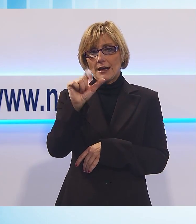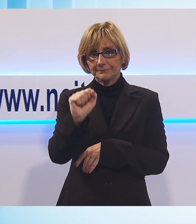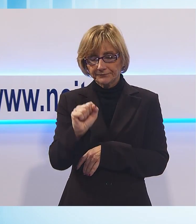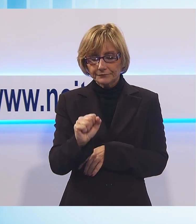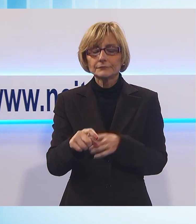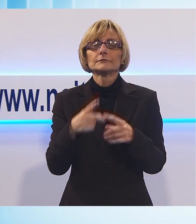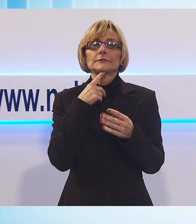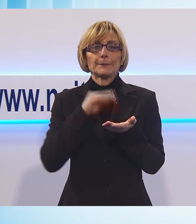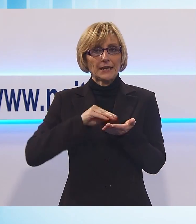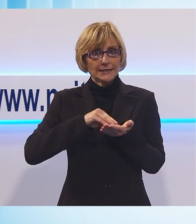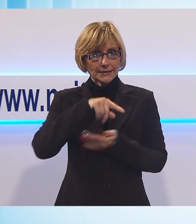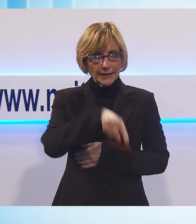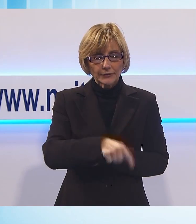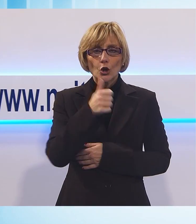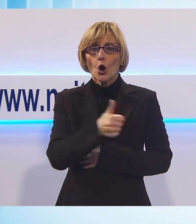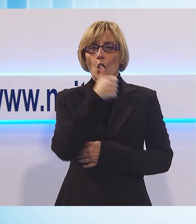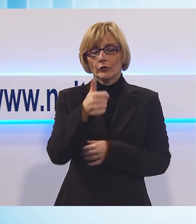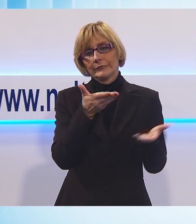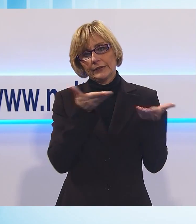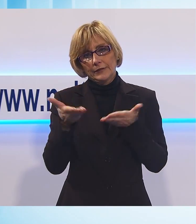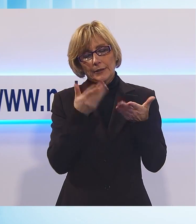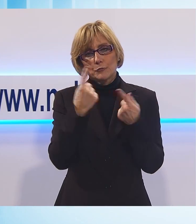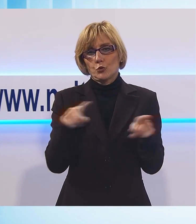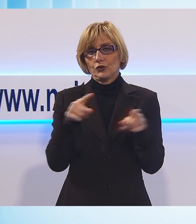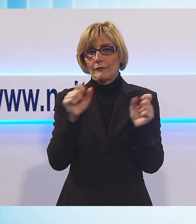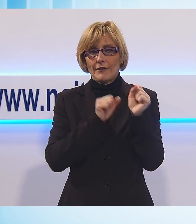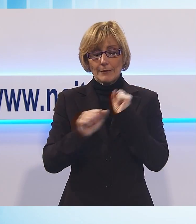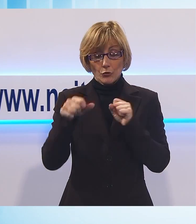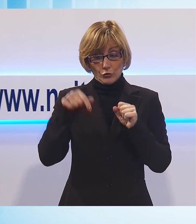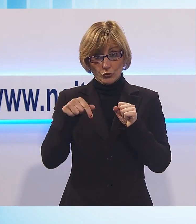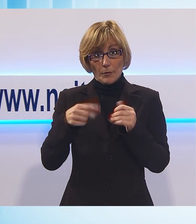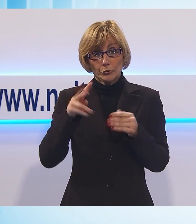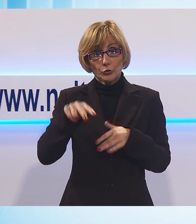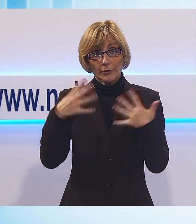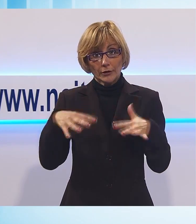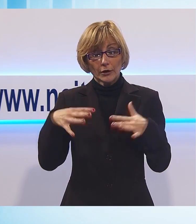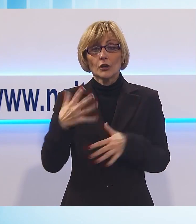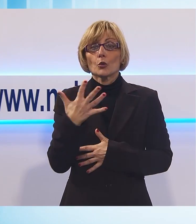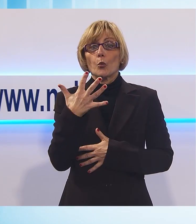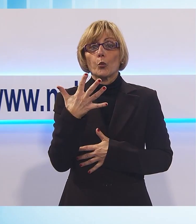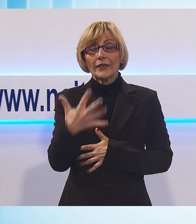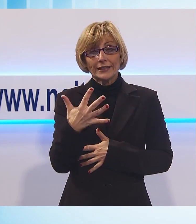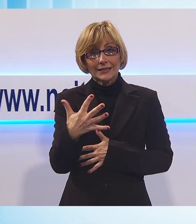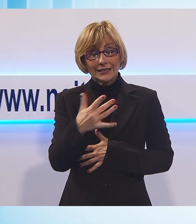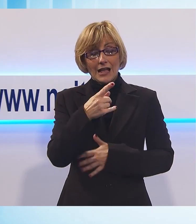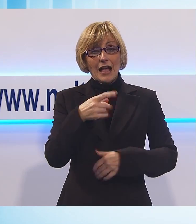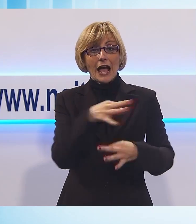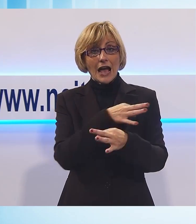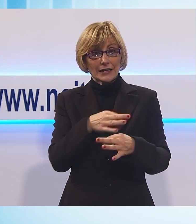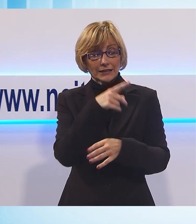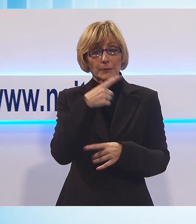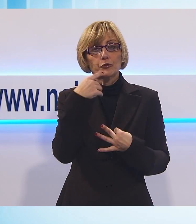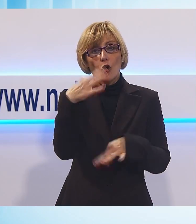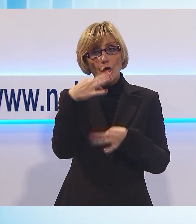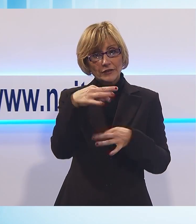invitati diverse persone, diversi musicisti. Quest'anno abbiamo un quintetto d'archi di professionisti che vengono e